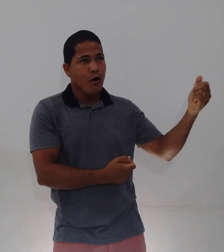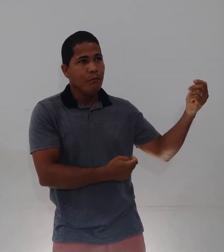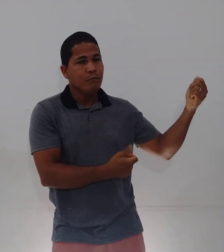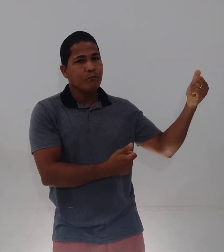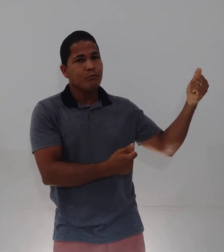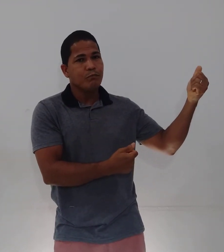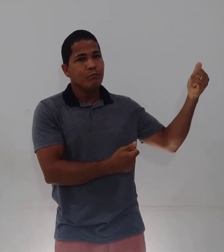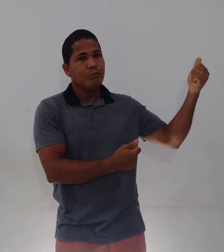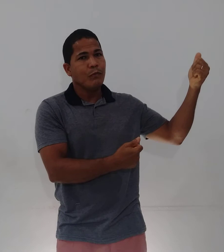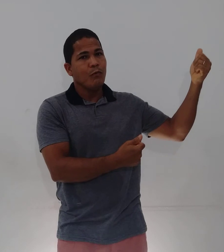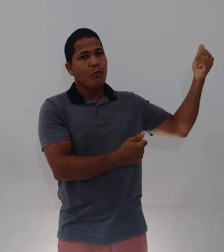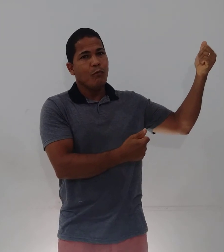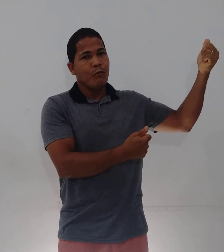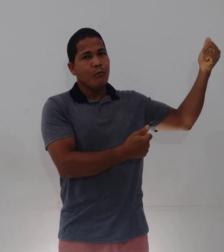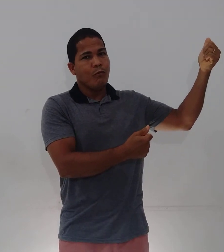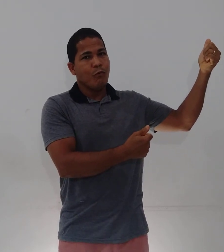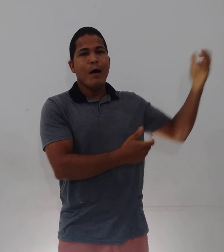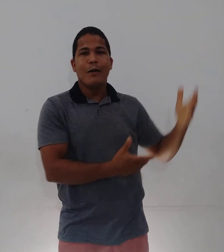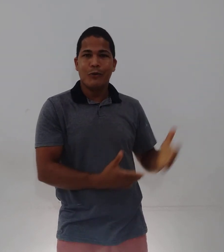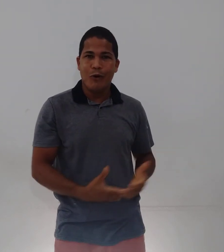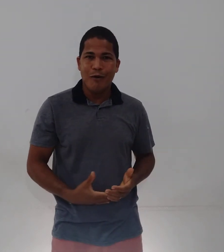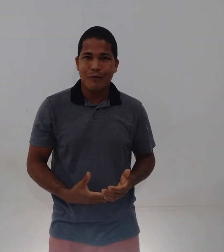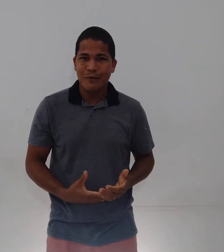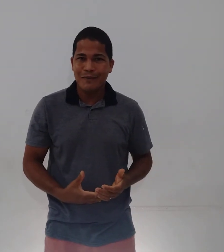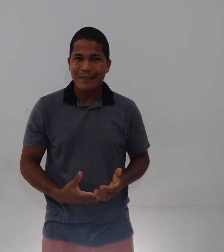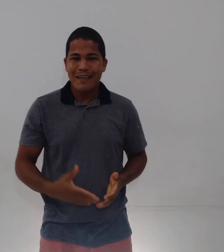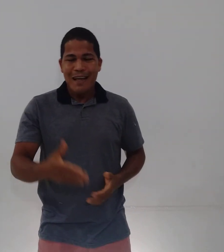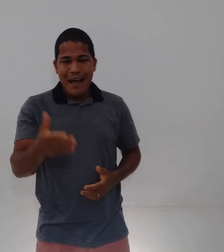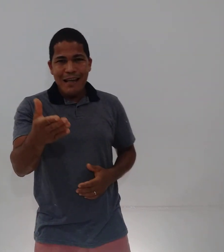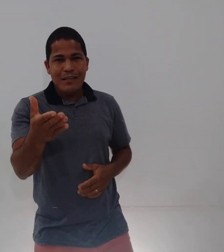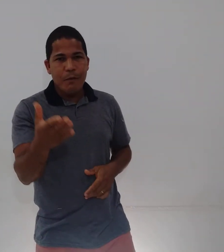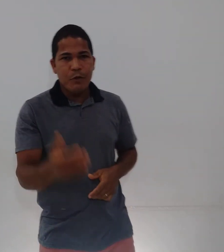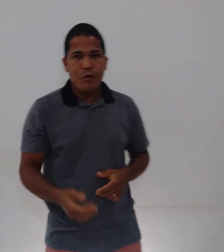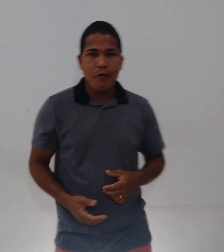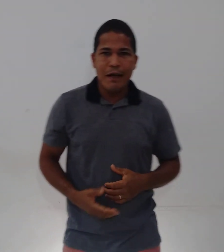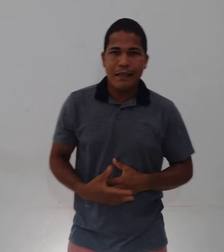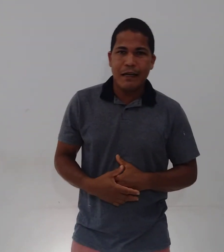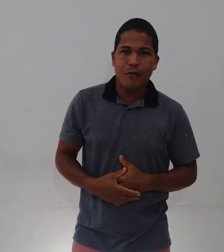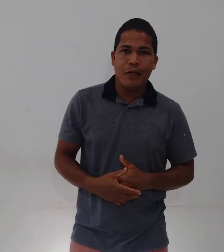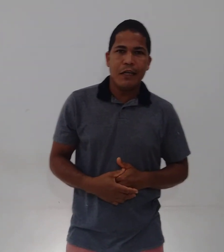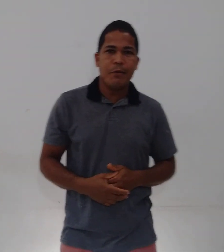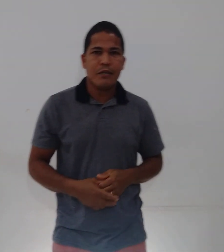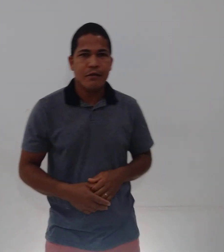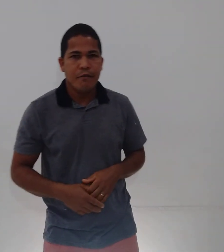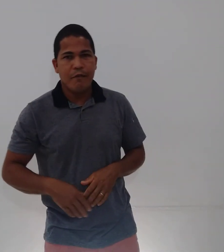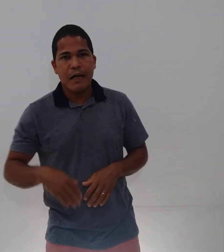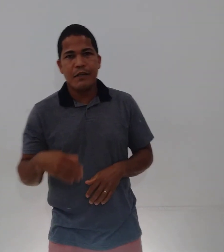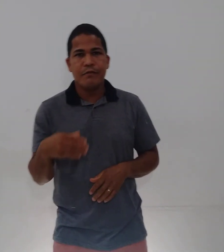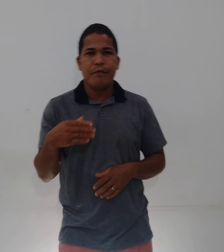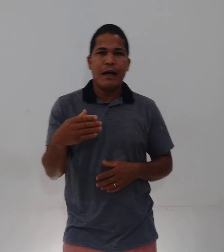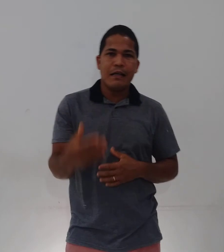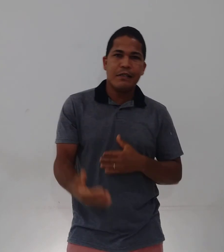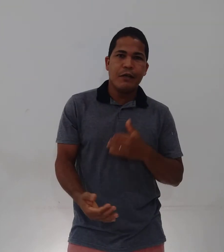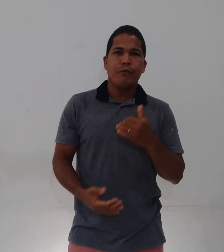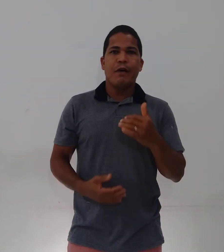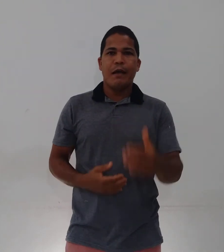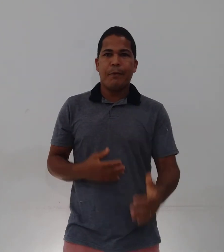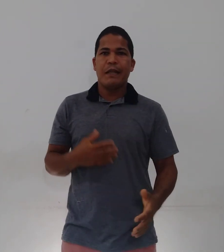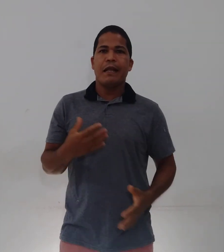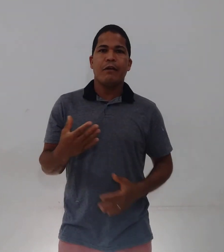Ou... O... O ano novo. É isso aí, pessoal. Vai treinando Libras. Vai vagazinho. Vai aprendendo